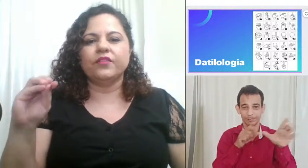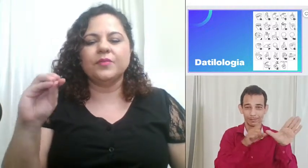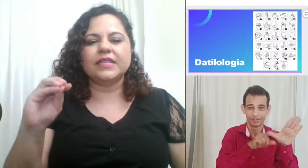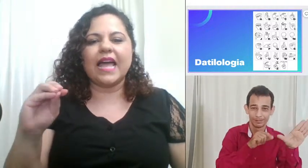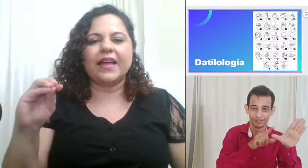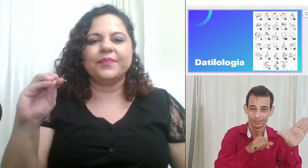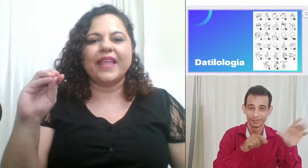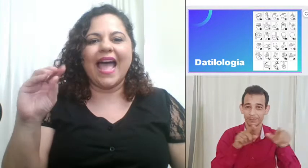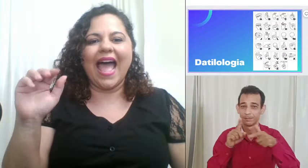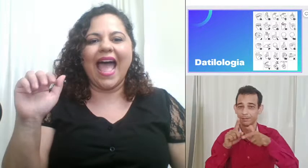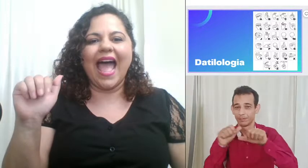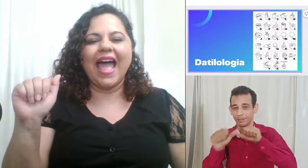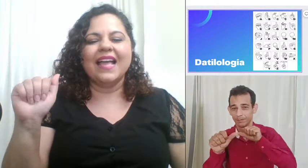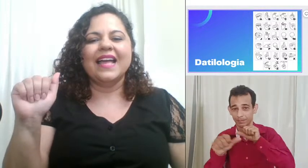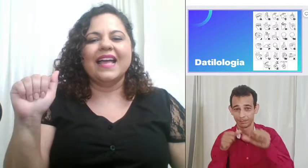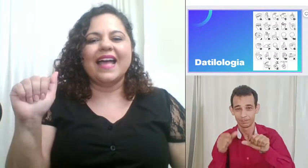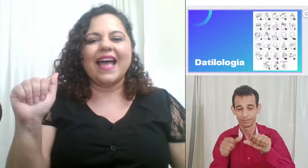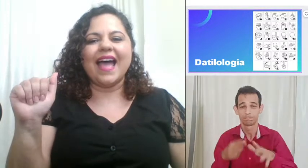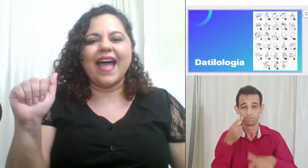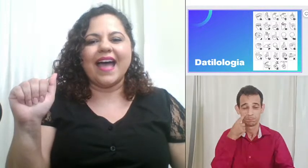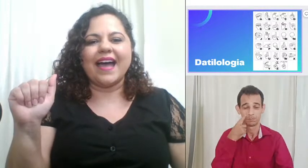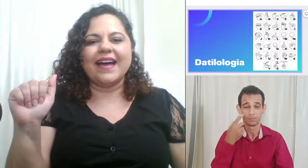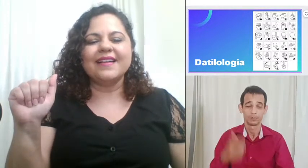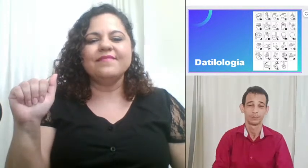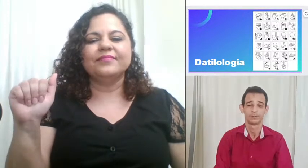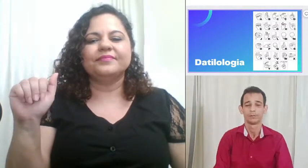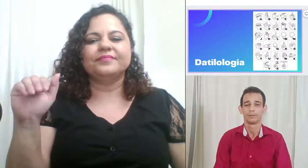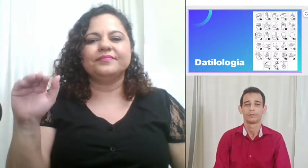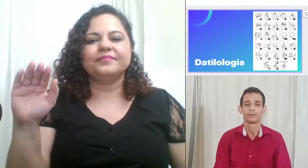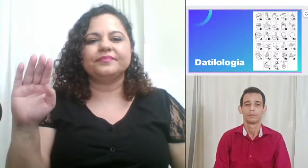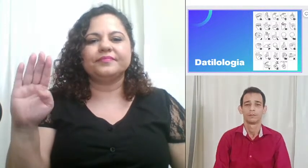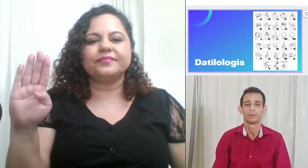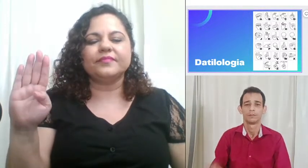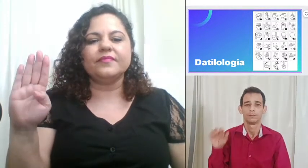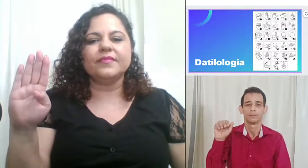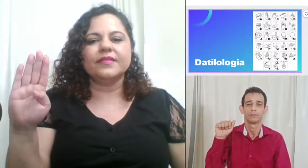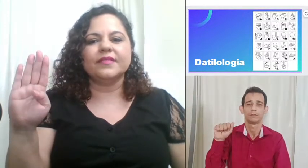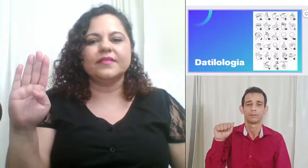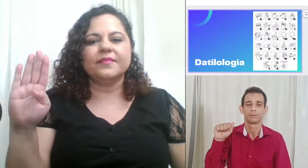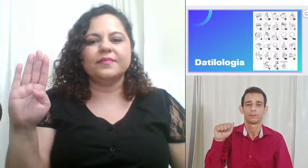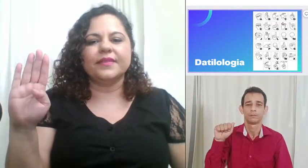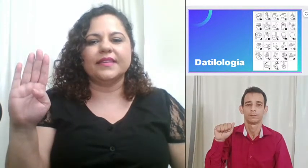vamos lá A B